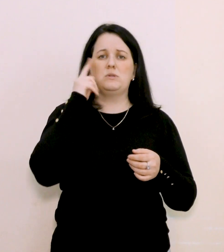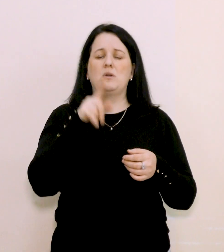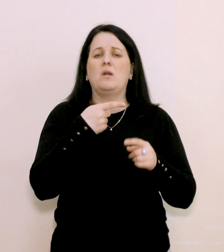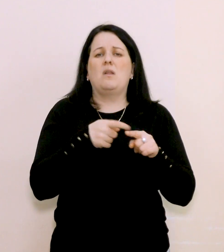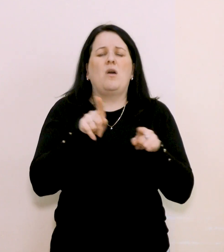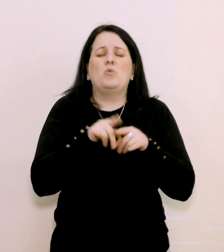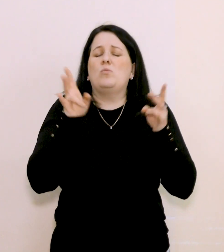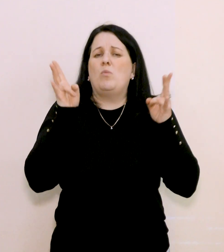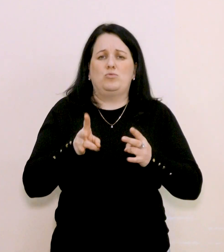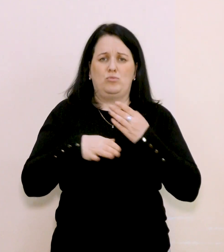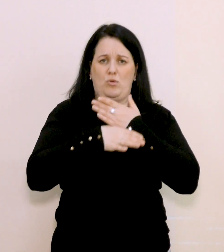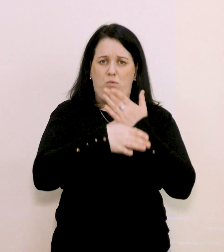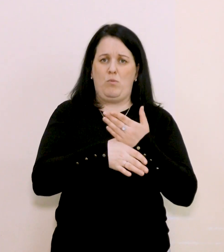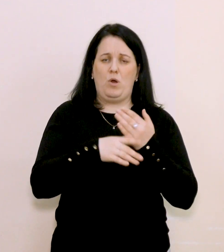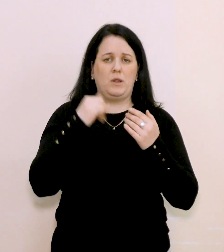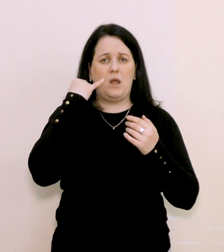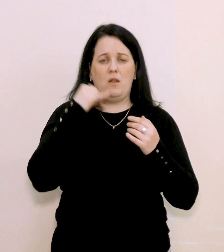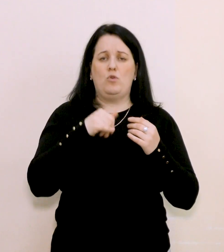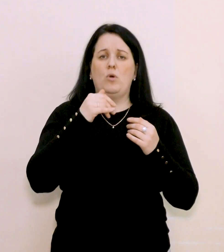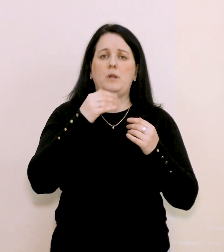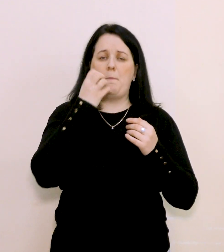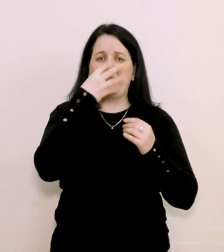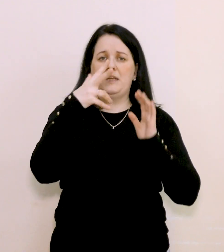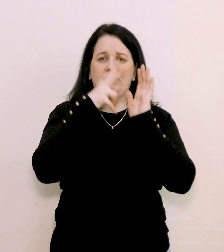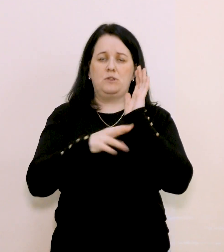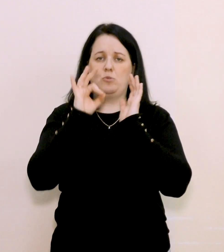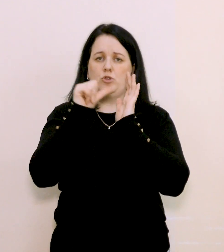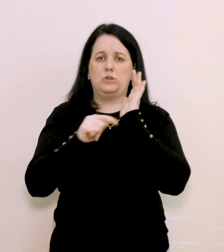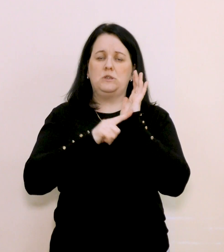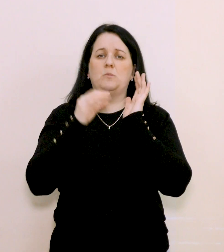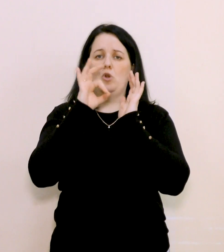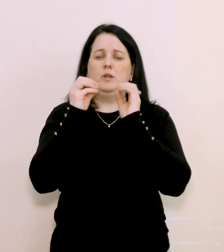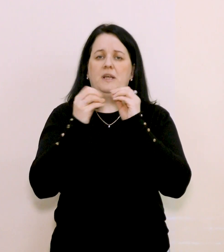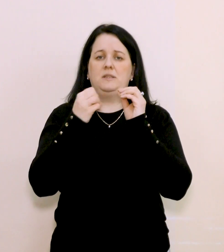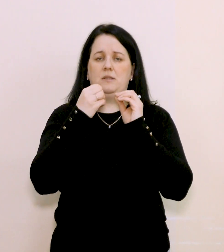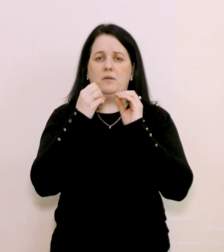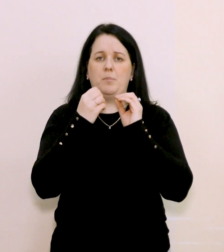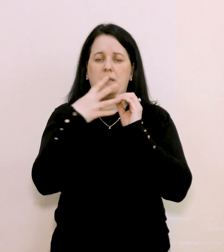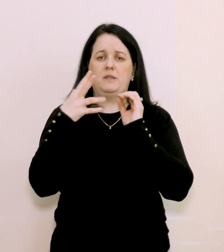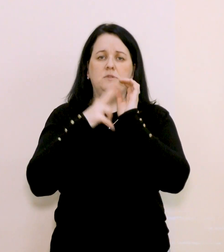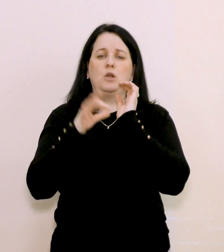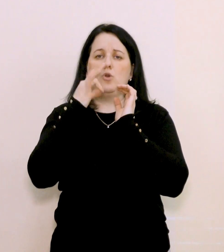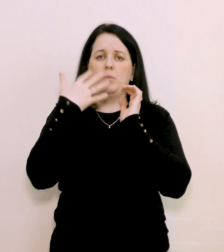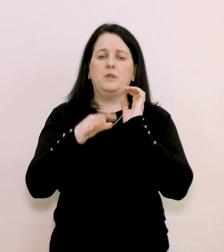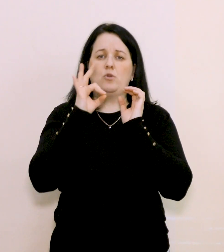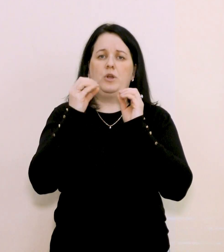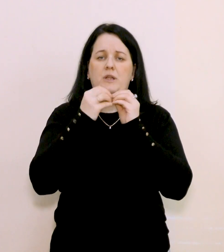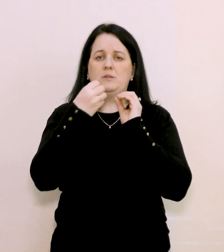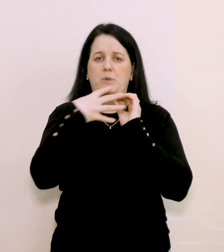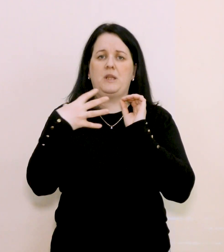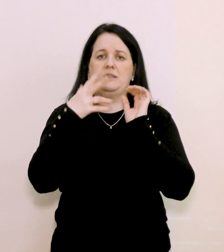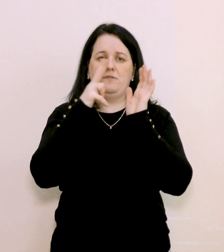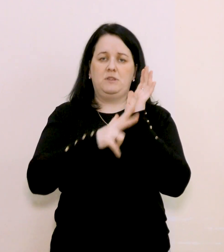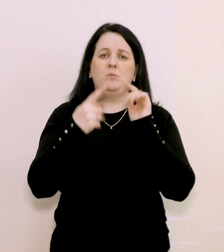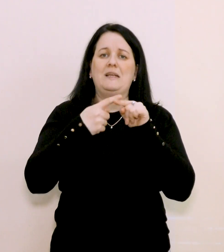яким необхідна ця допомога, телефонуйте 15 80 067 010 15 80, 050 010 15